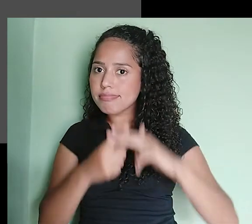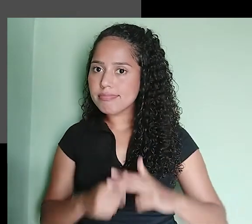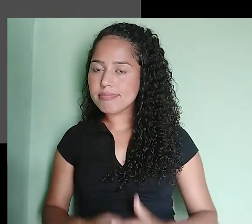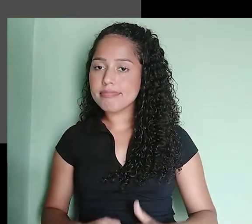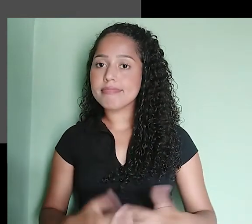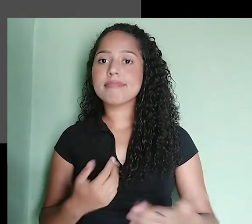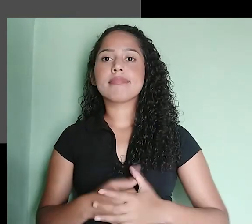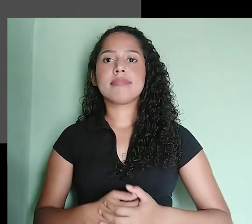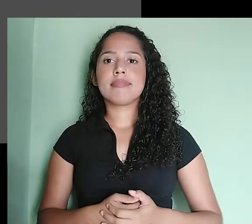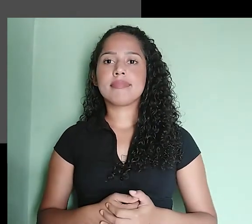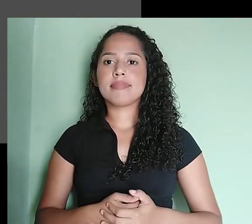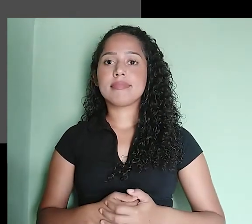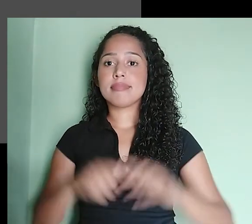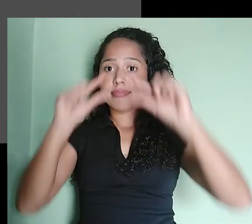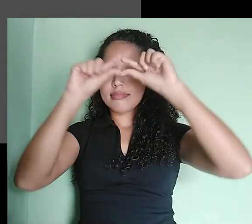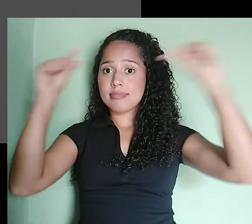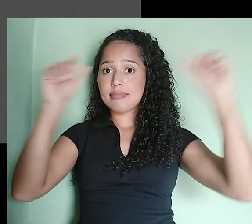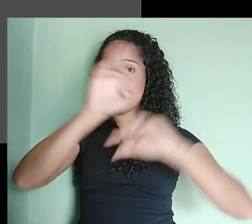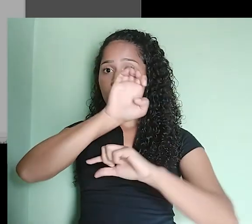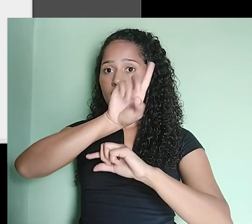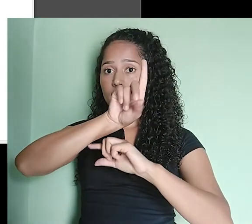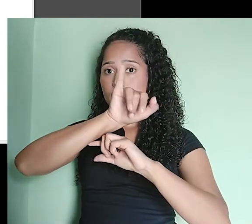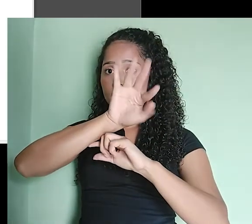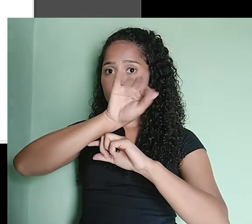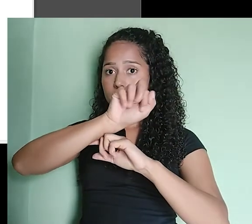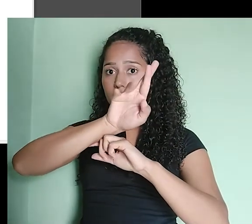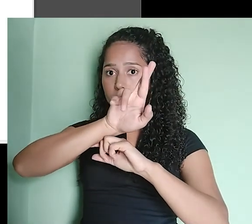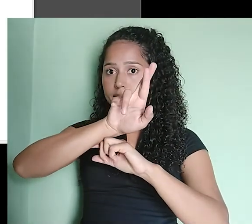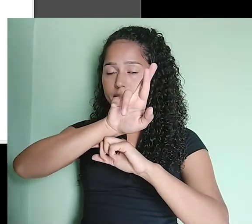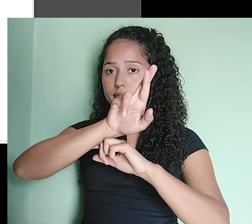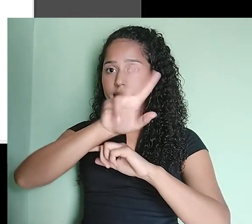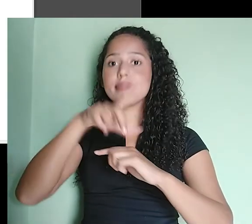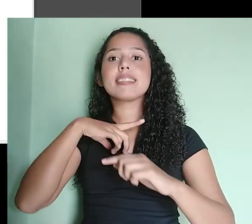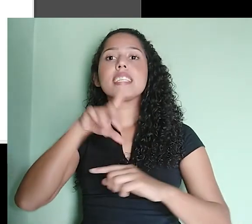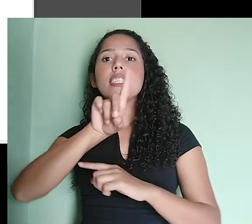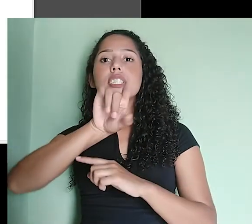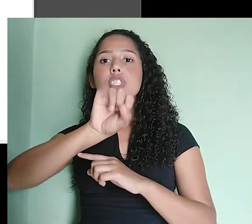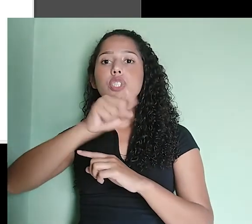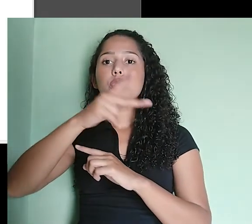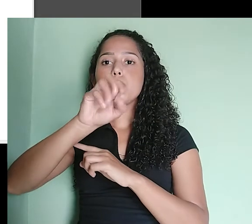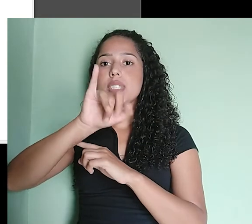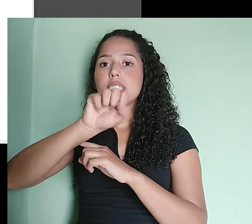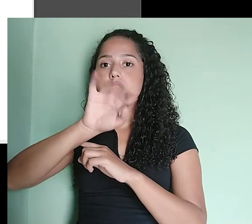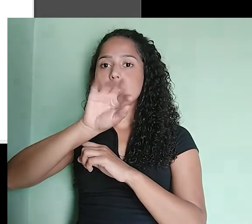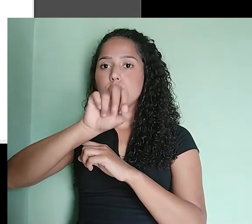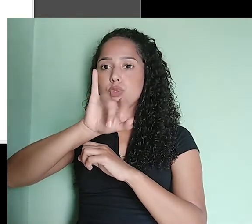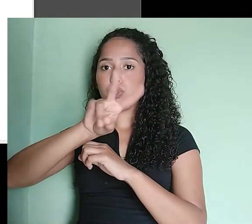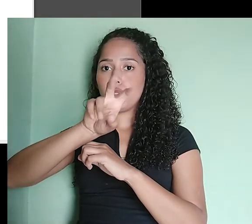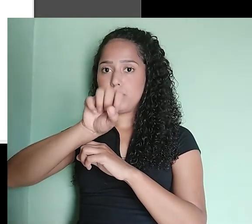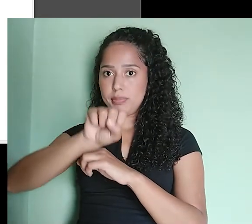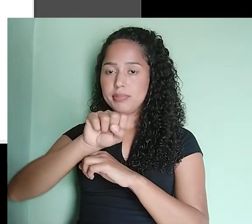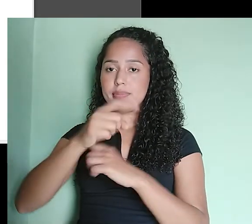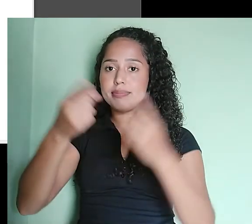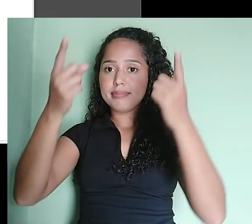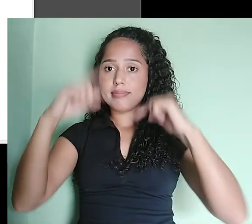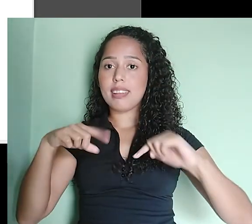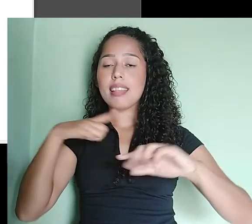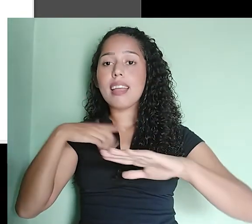Eu venho aqui em editar, preferências, dispositivo, no drive de entrada, eu tenho que marcar a minha